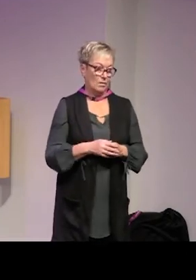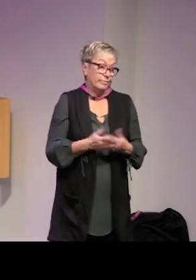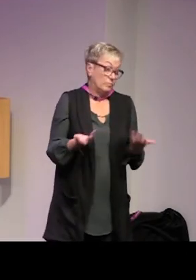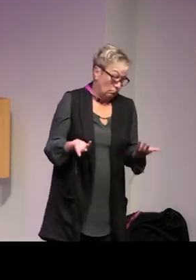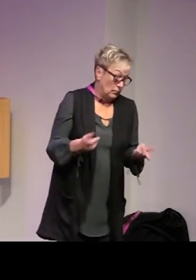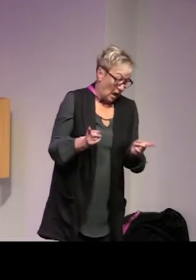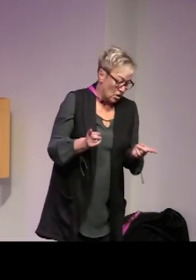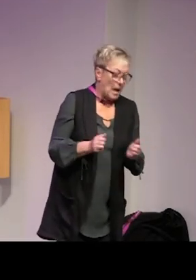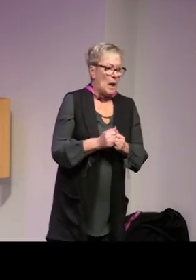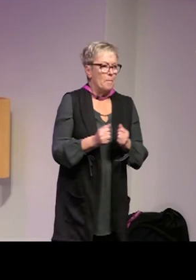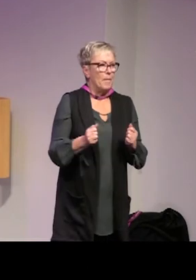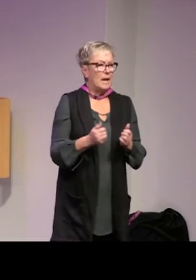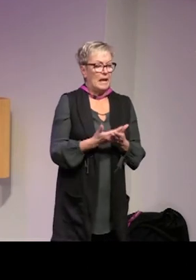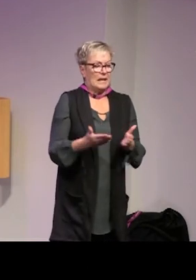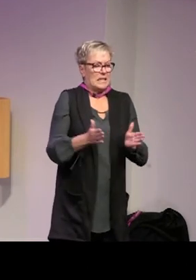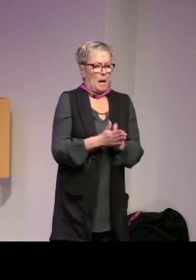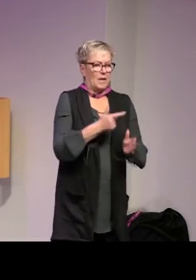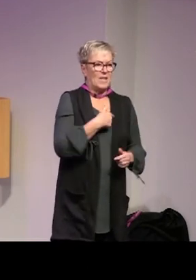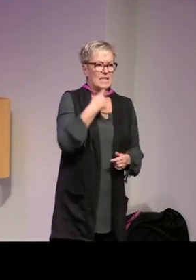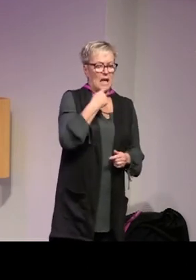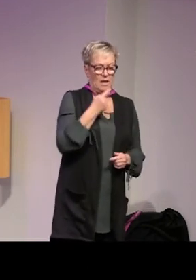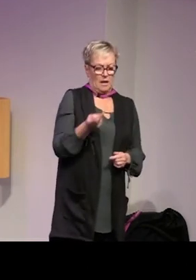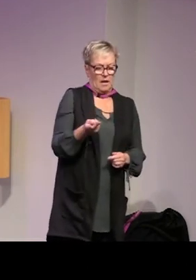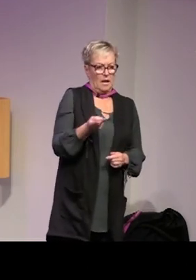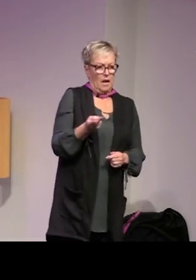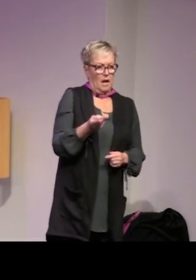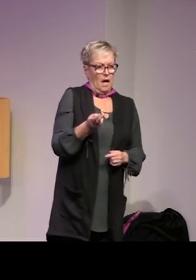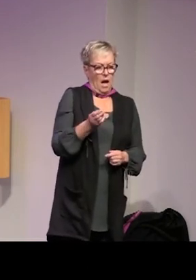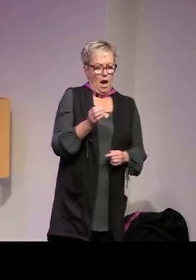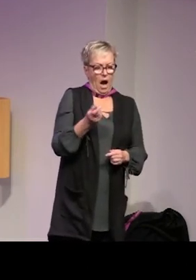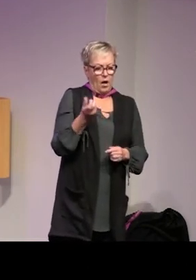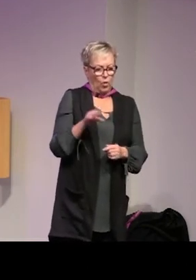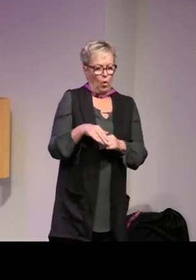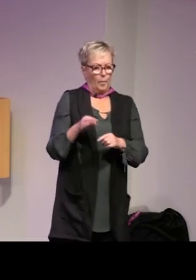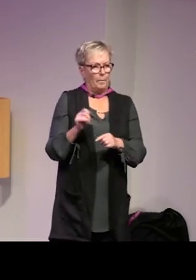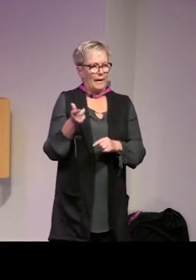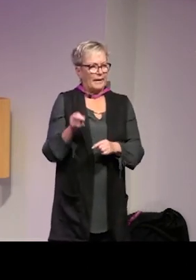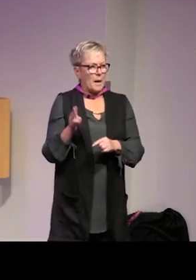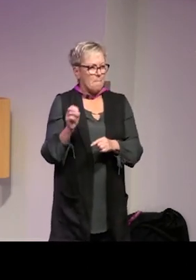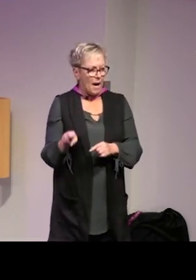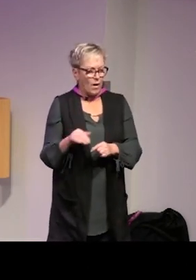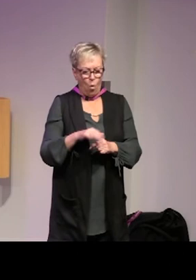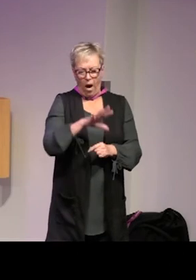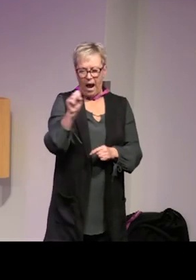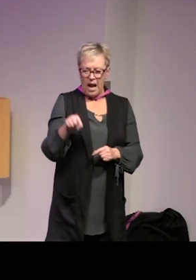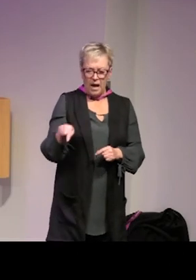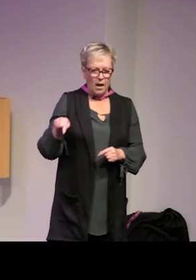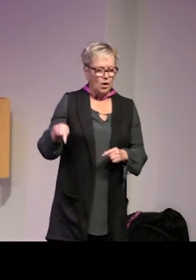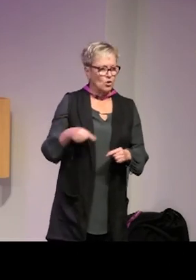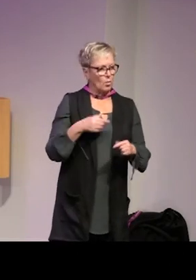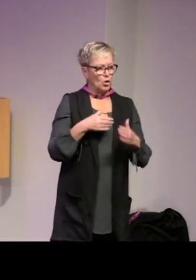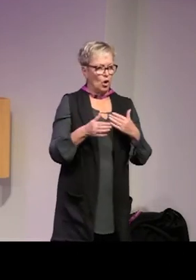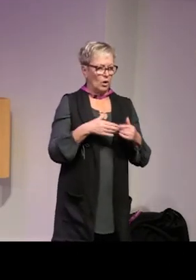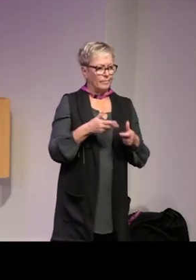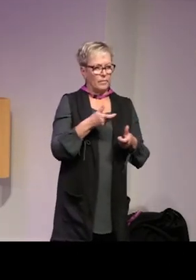måste vara men när vi inte samtidigt säger att Anton Lundin Pettersson och Peter Mans och